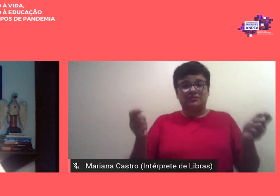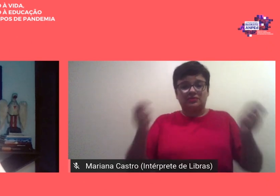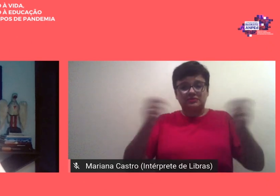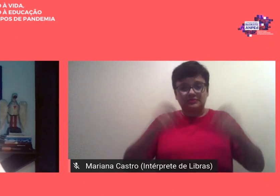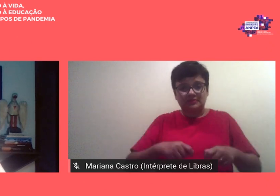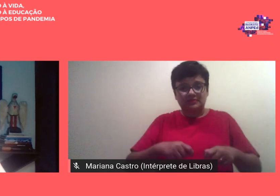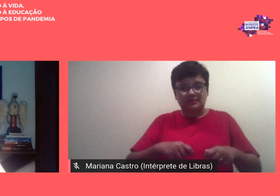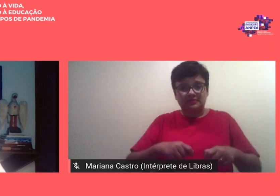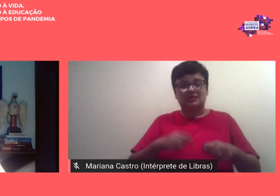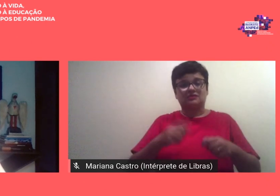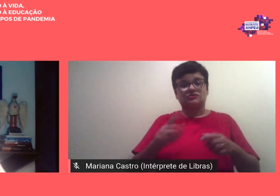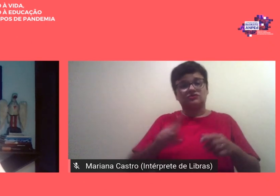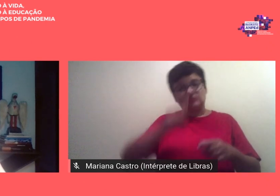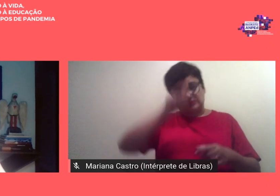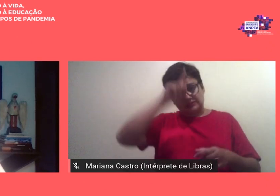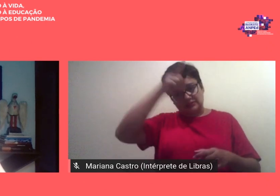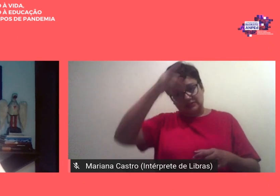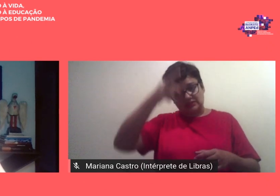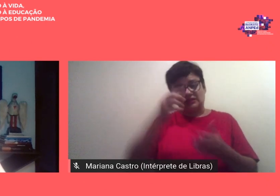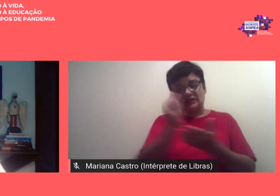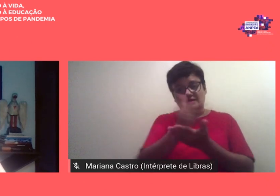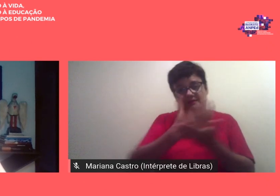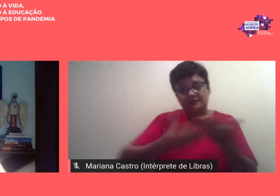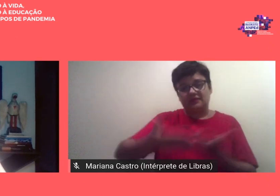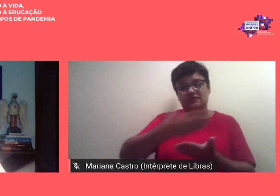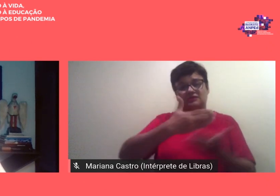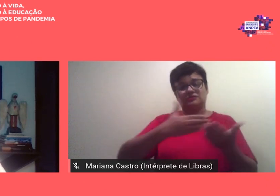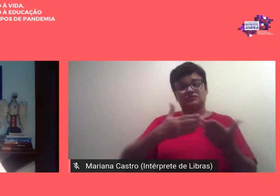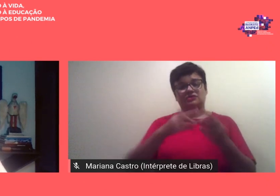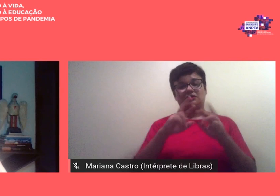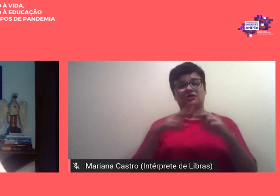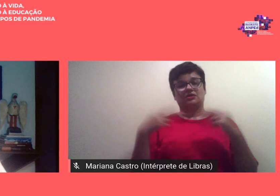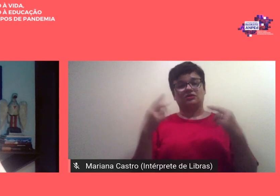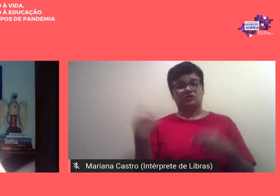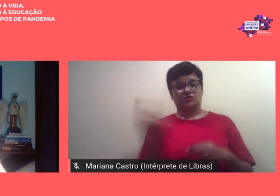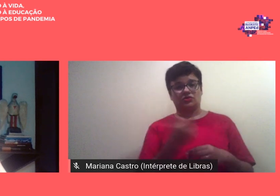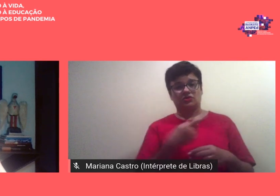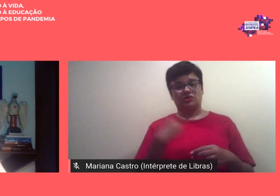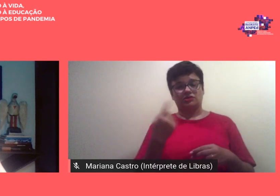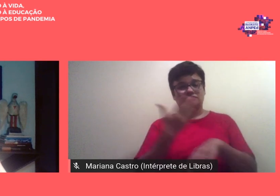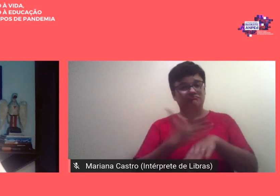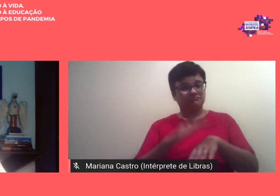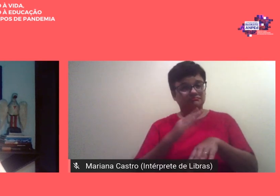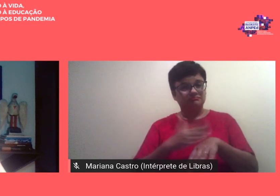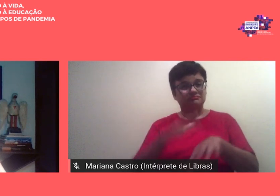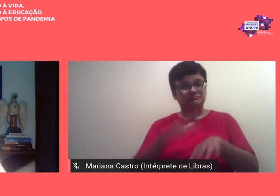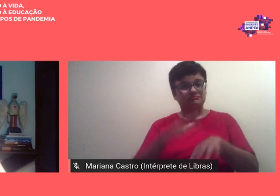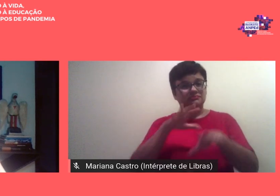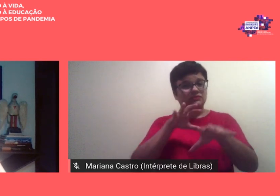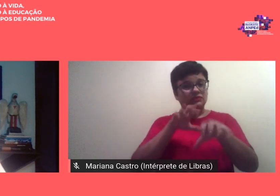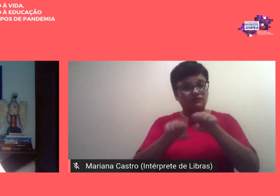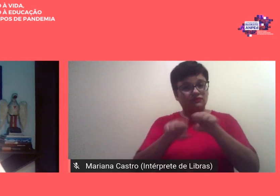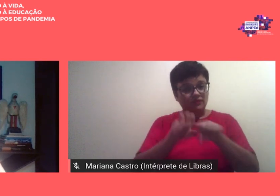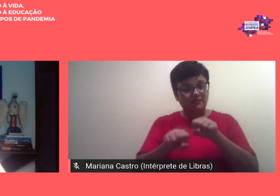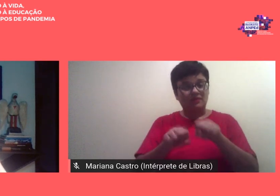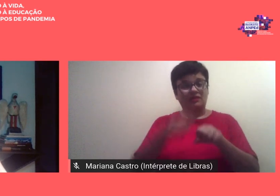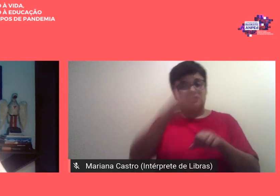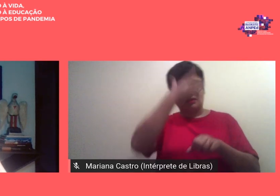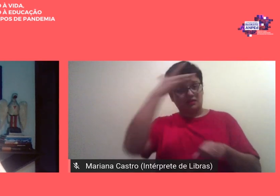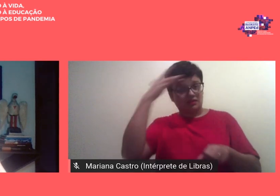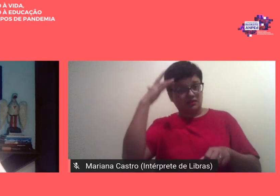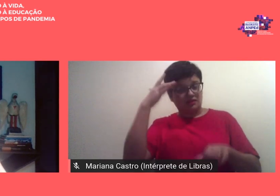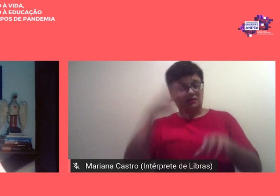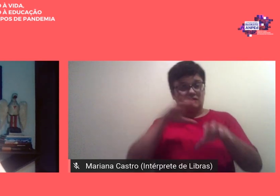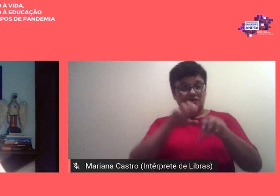de recriar que partilhar nossas práticas formar e humanizar pessoas na sociedade brasileira